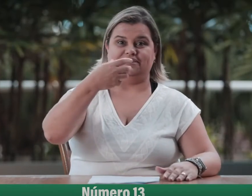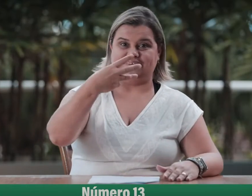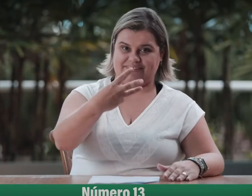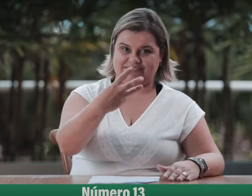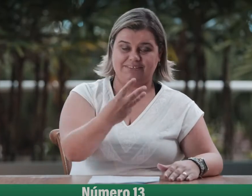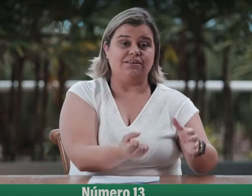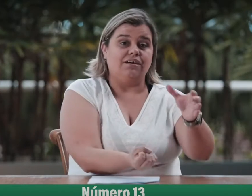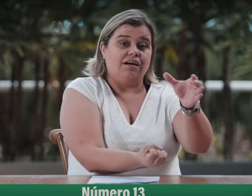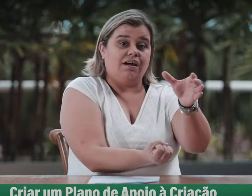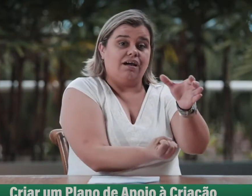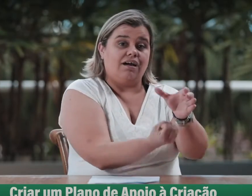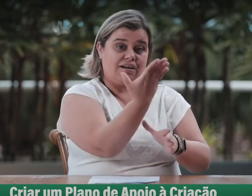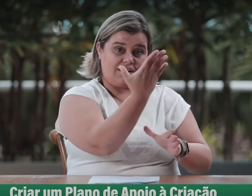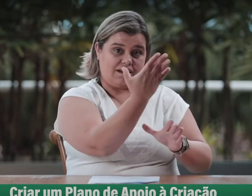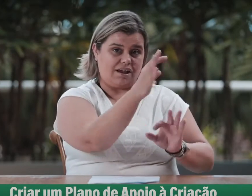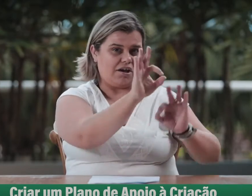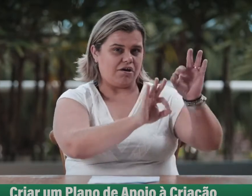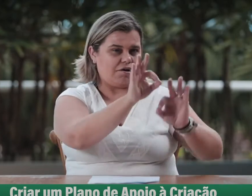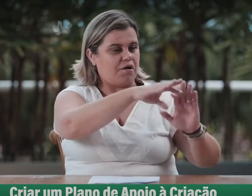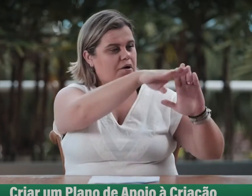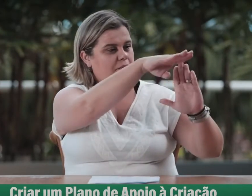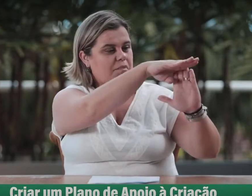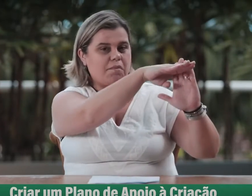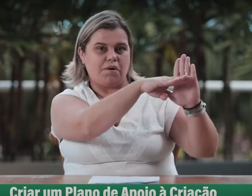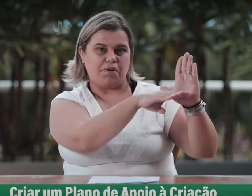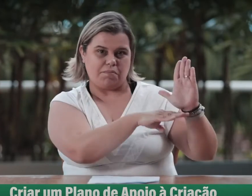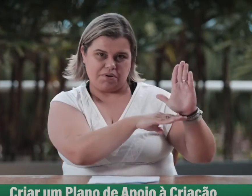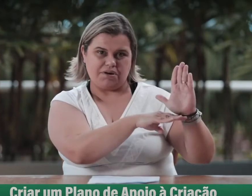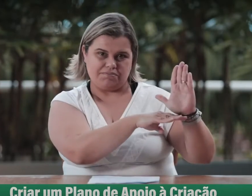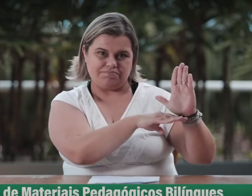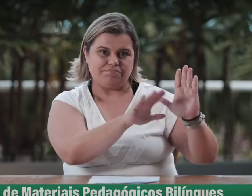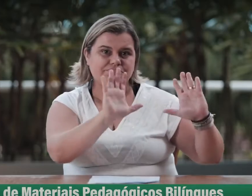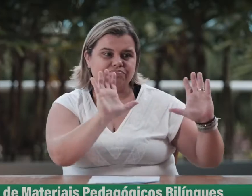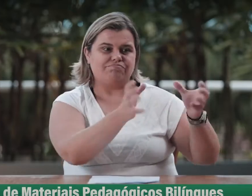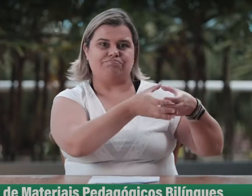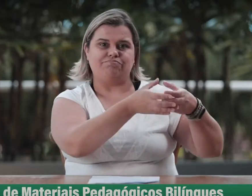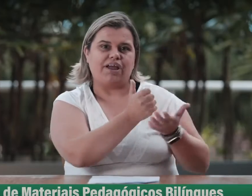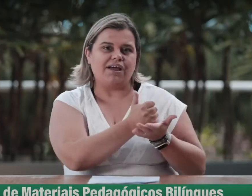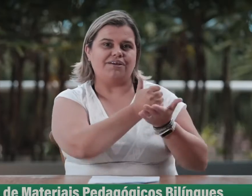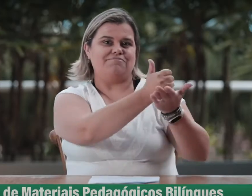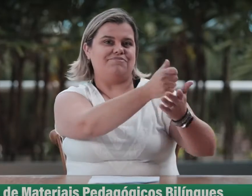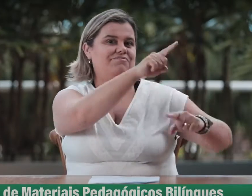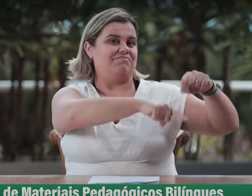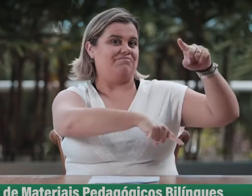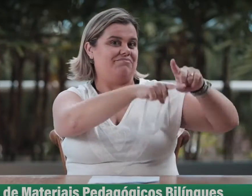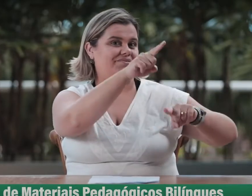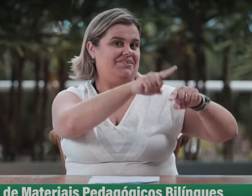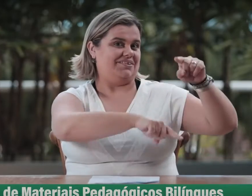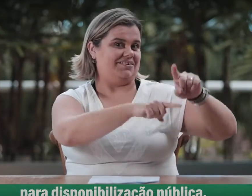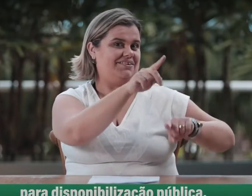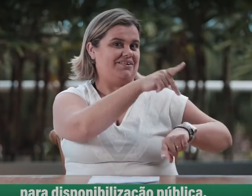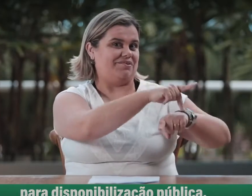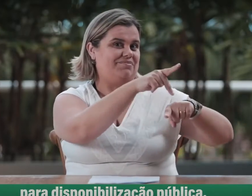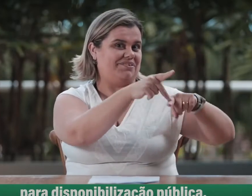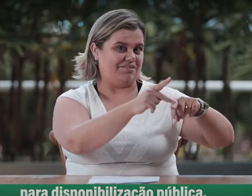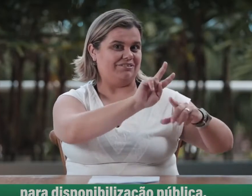13. Criar um plano de apoio à criação de materiais pedagógicos bilingues para a disponibilização